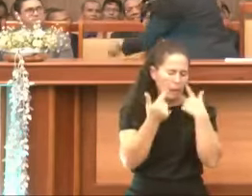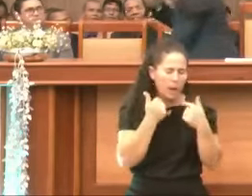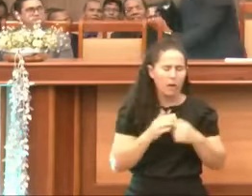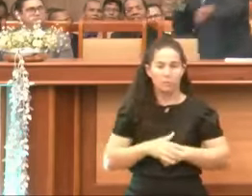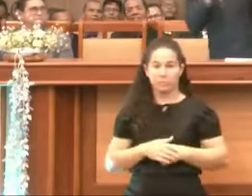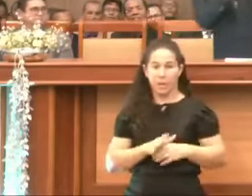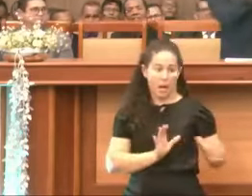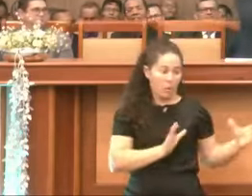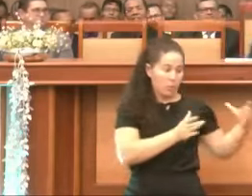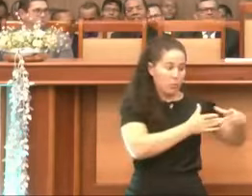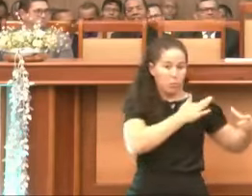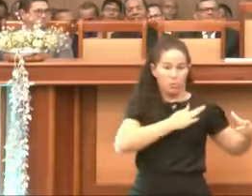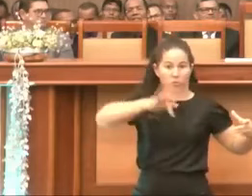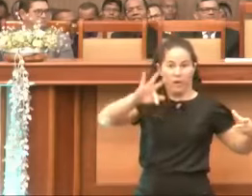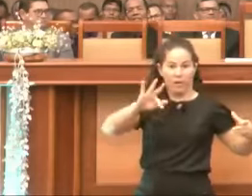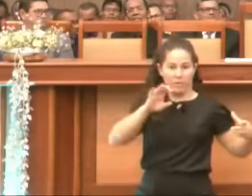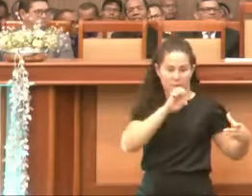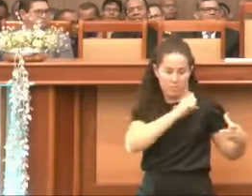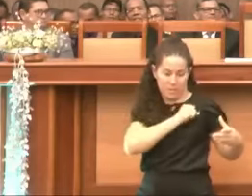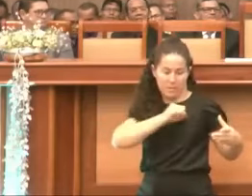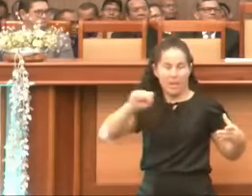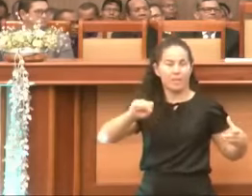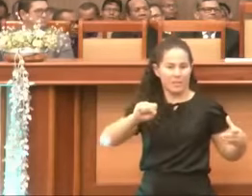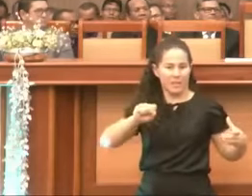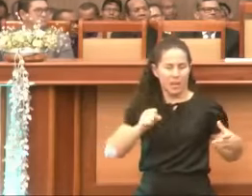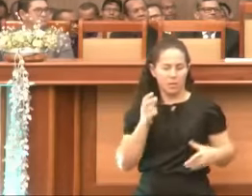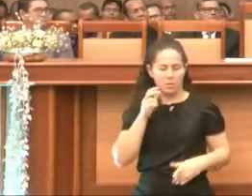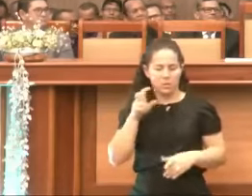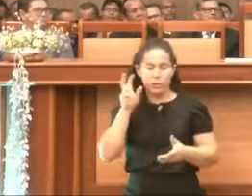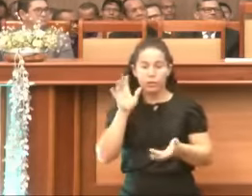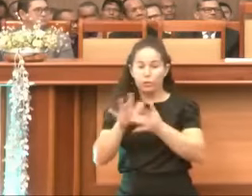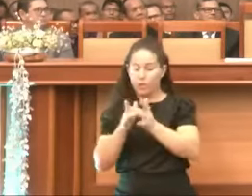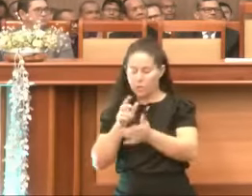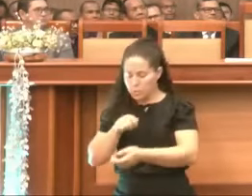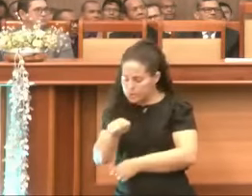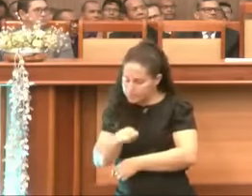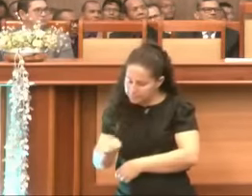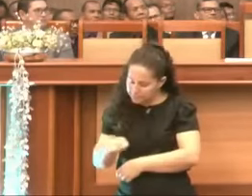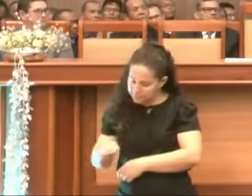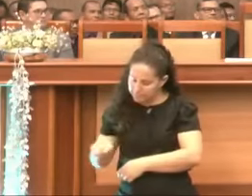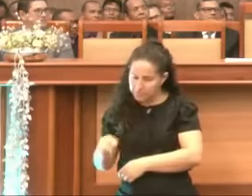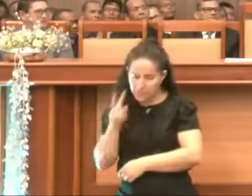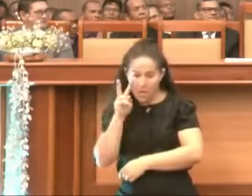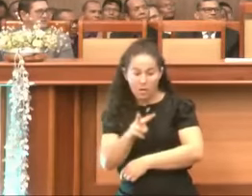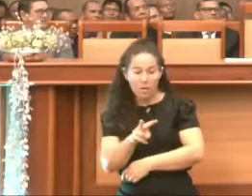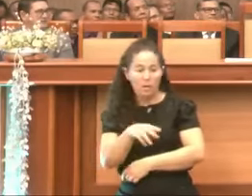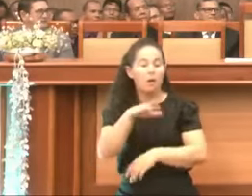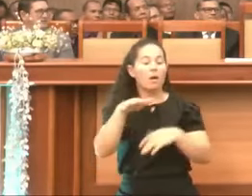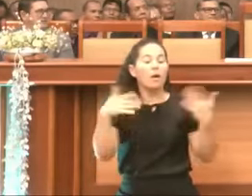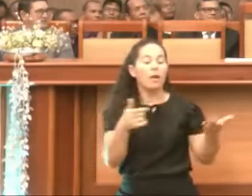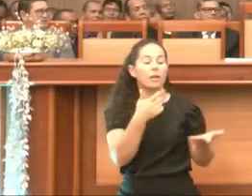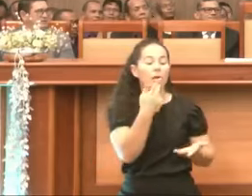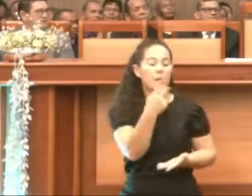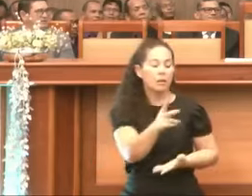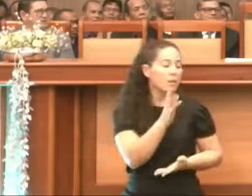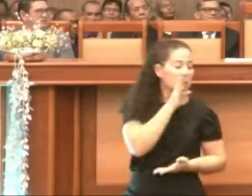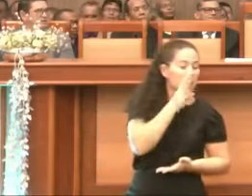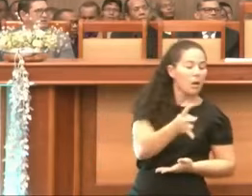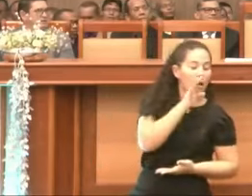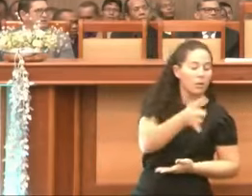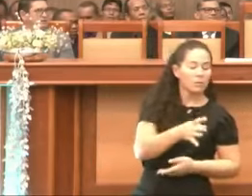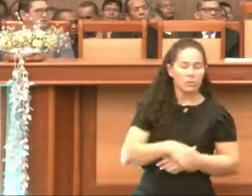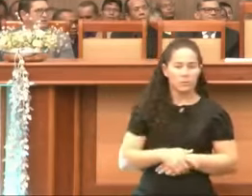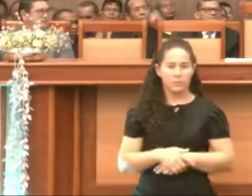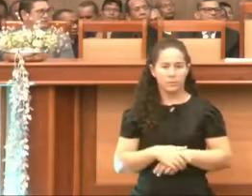supersticiosos e fanáticos. Ele olhou para ela e disse, cadê teus acusadores? O ela disse para ele?